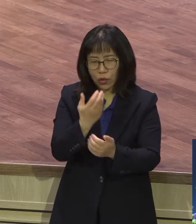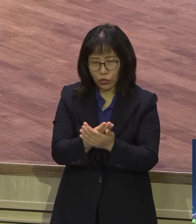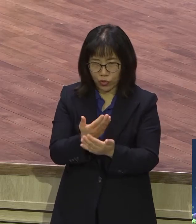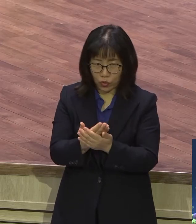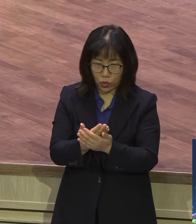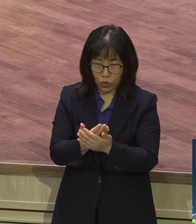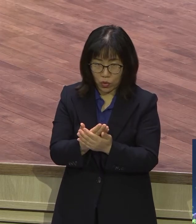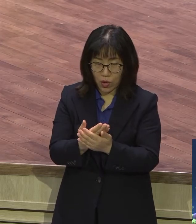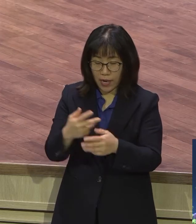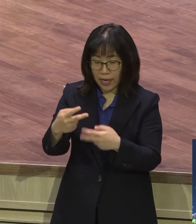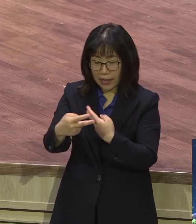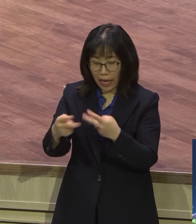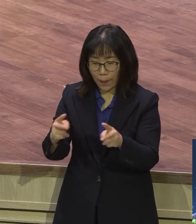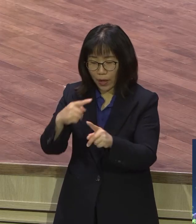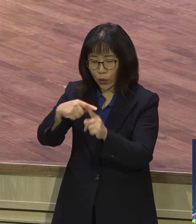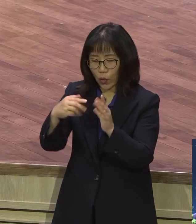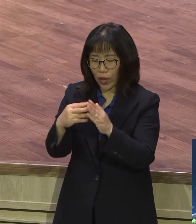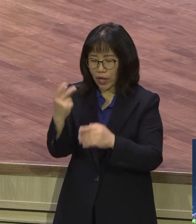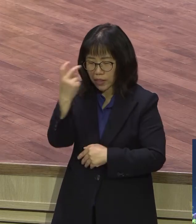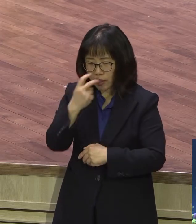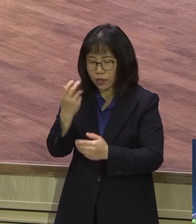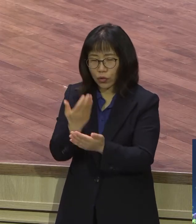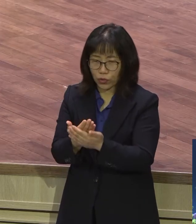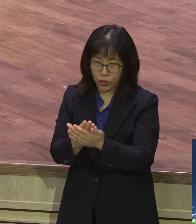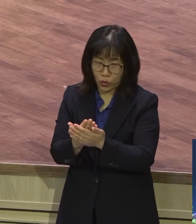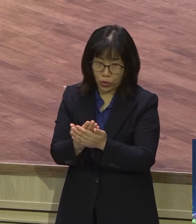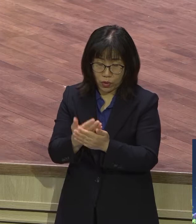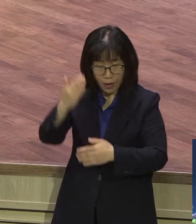전 세계 살리 2, 3천나라 살리시는 나라로 사용하여 주옵사사